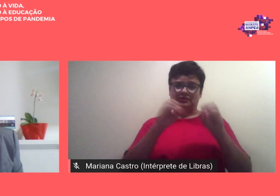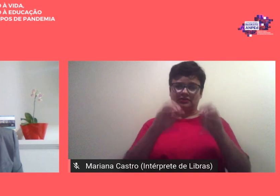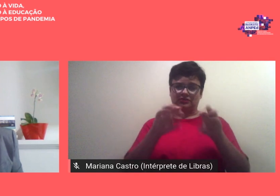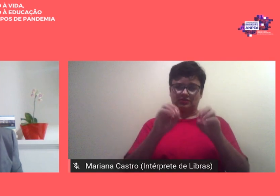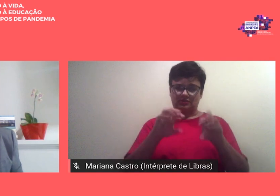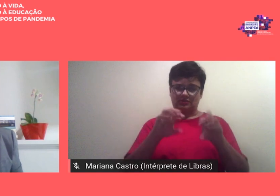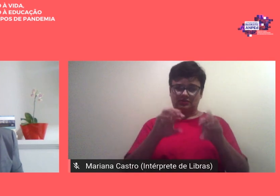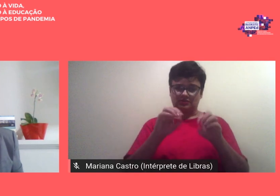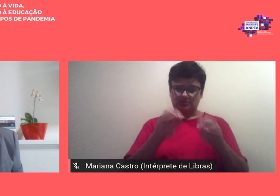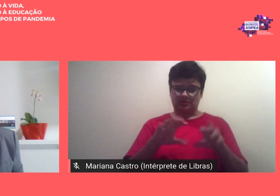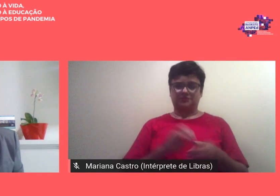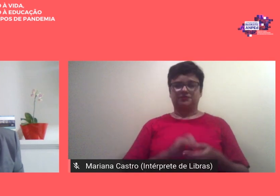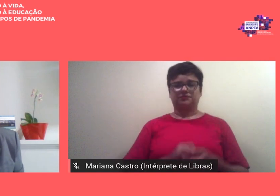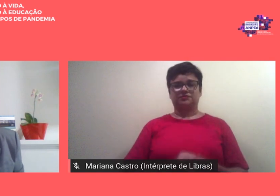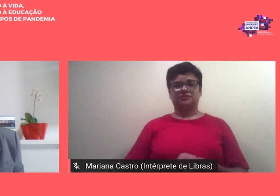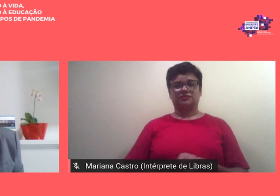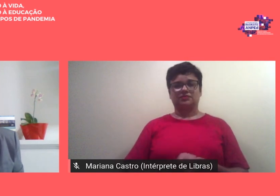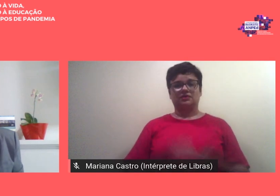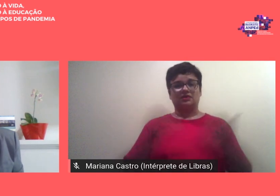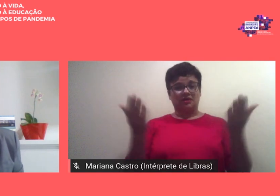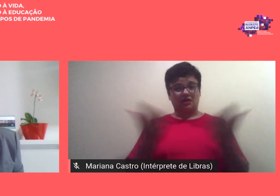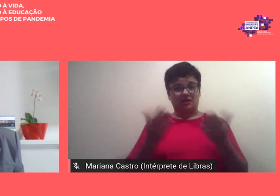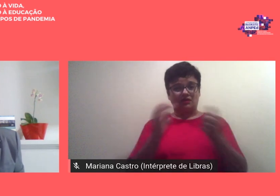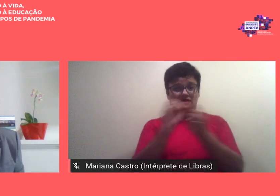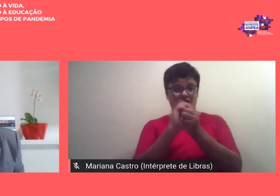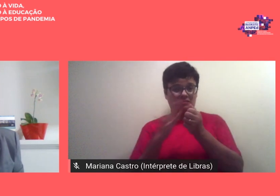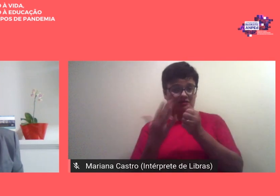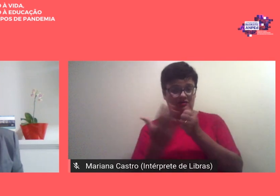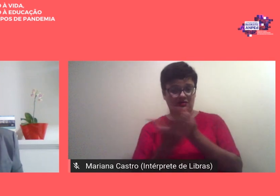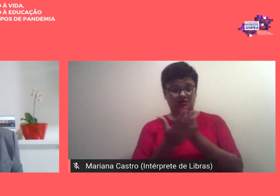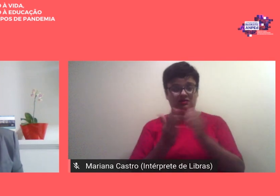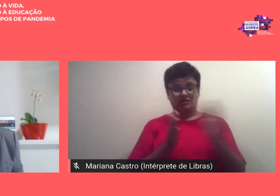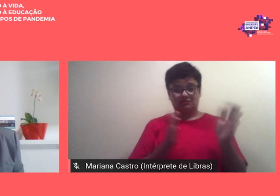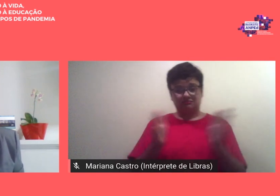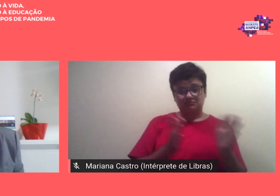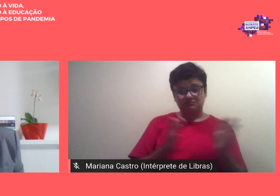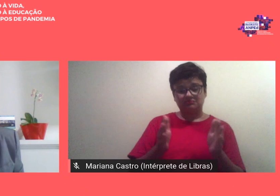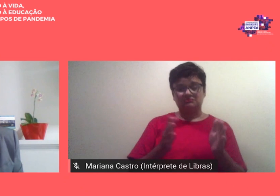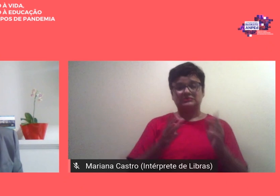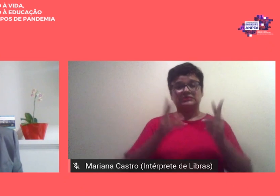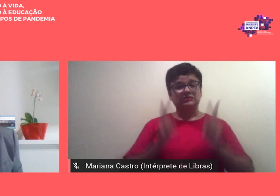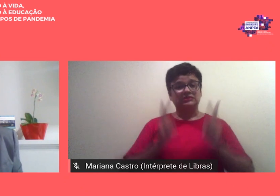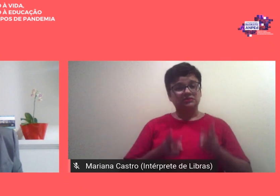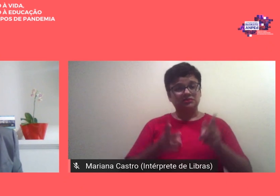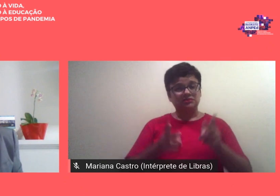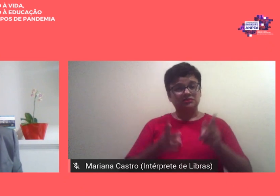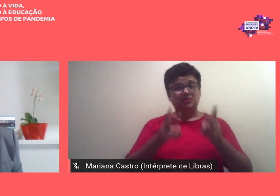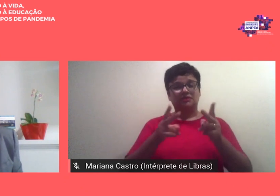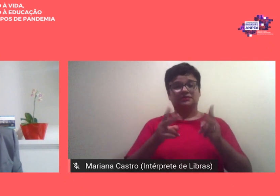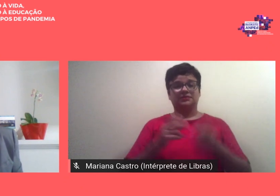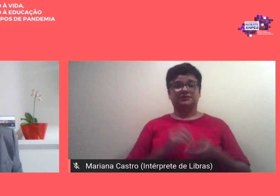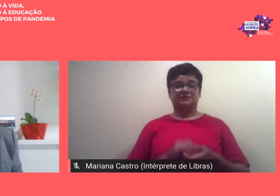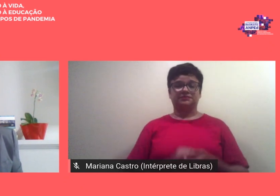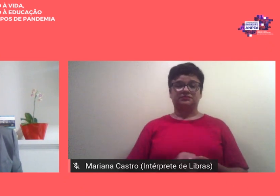nesses tempos de pandemia em outros tempos e sempre que necessário